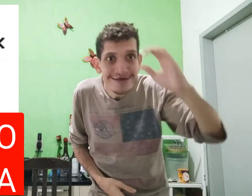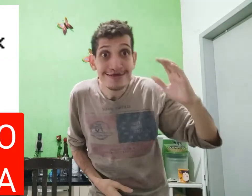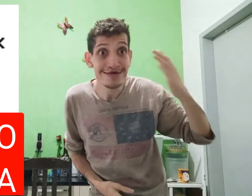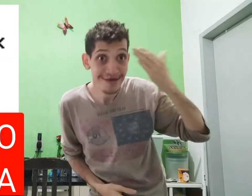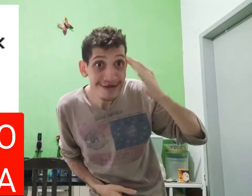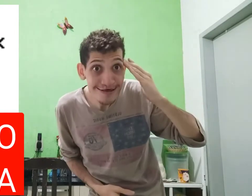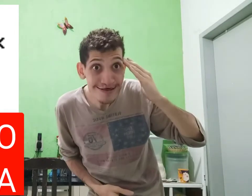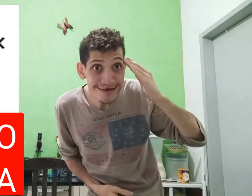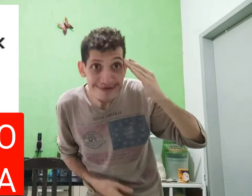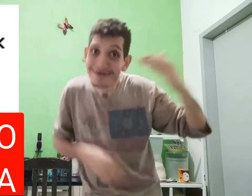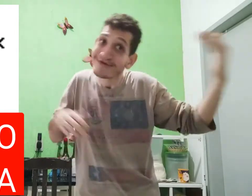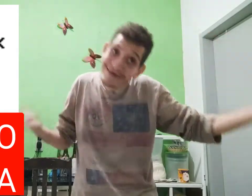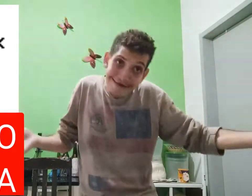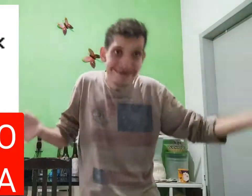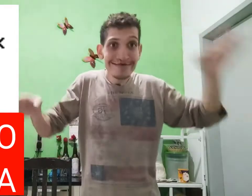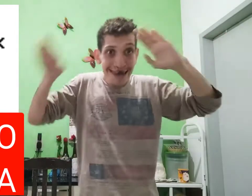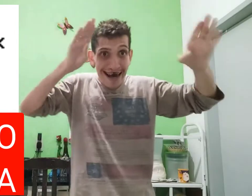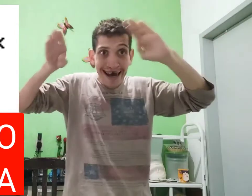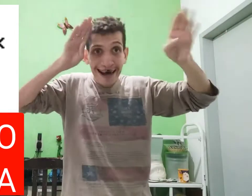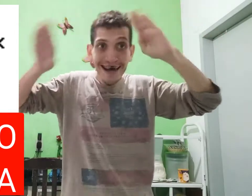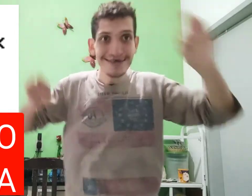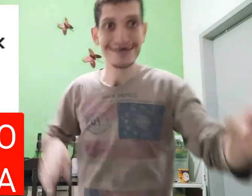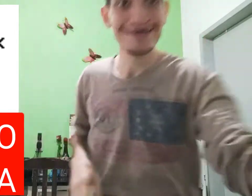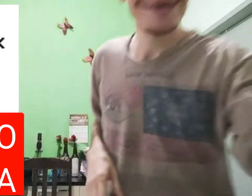assim, entendeu? É isso, vamo!